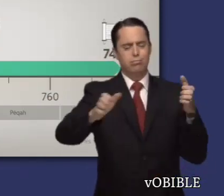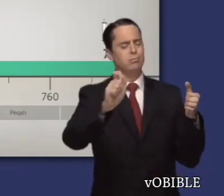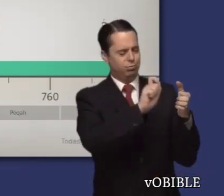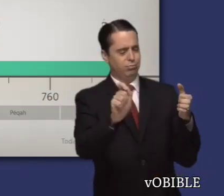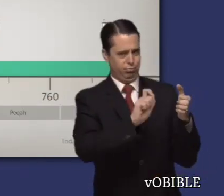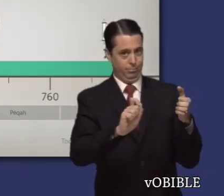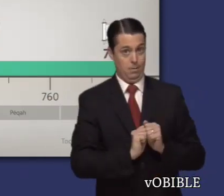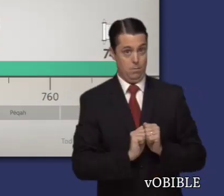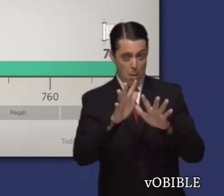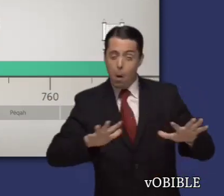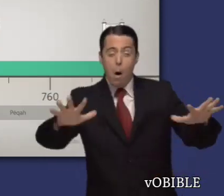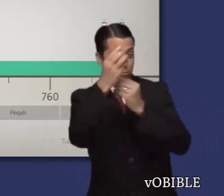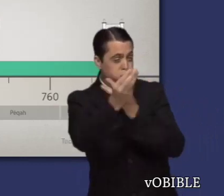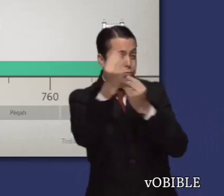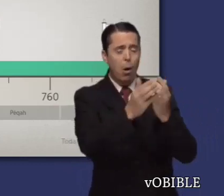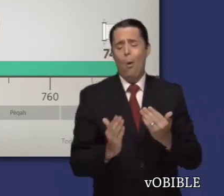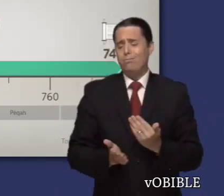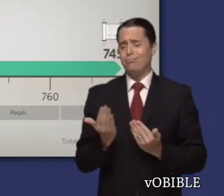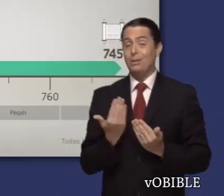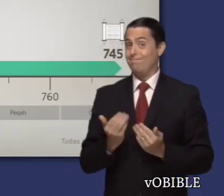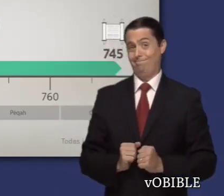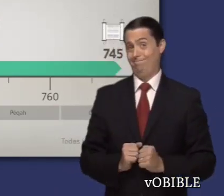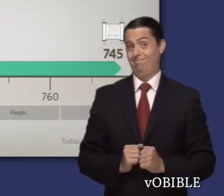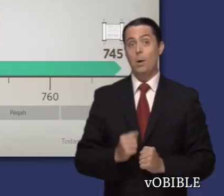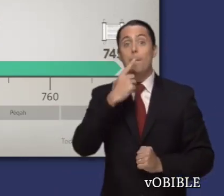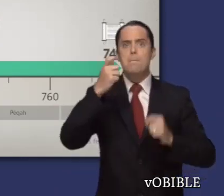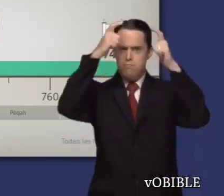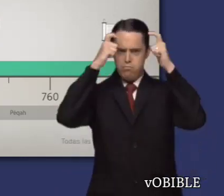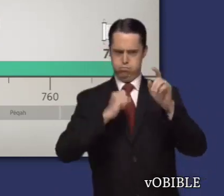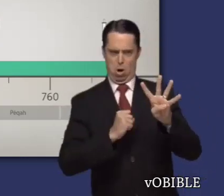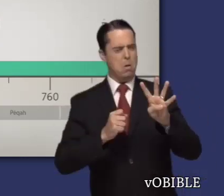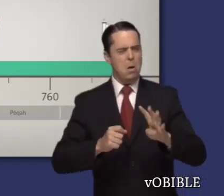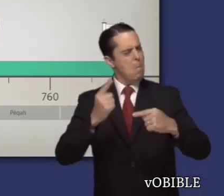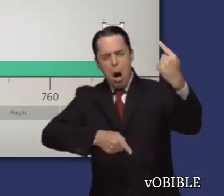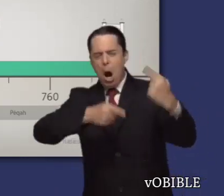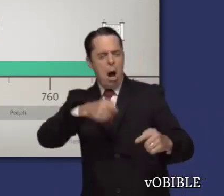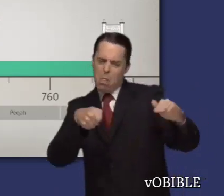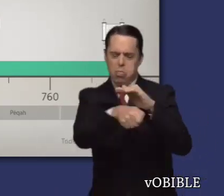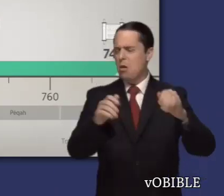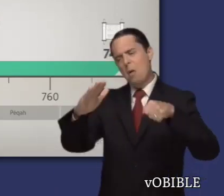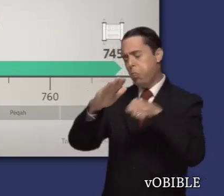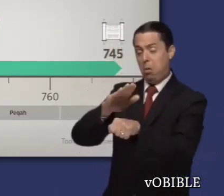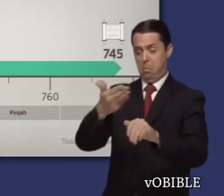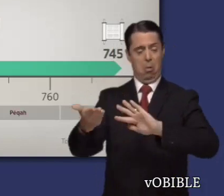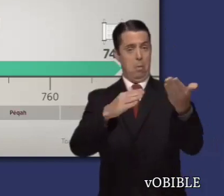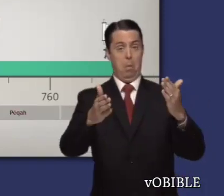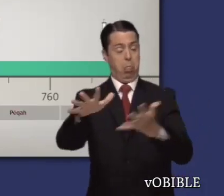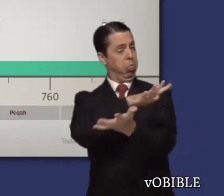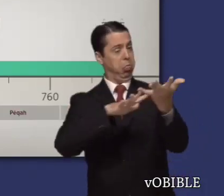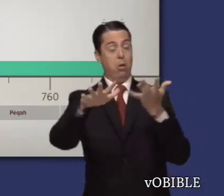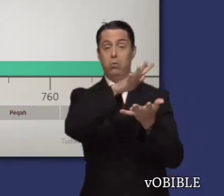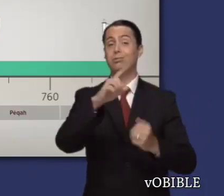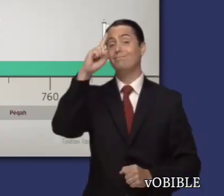completó el libro que lleva su nombre. Oseas profetizó en medio de una gran agitación política. Durante este